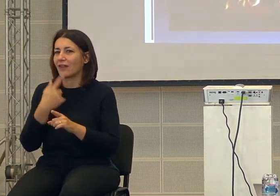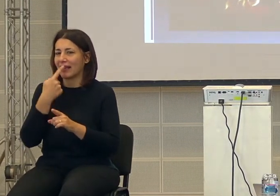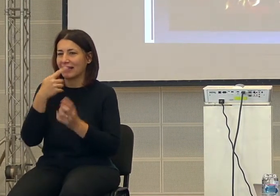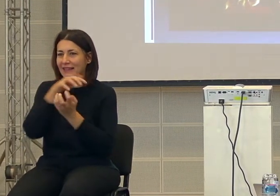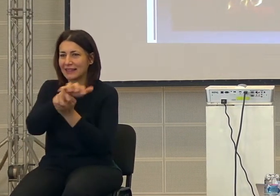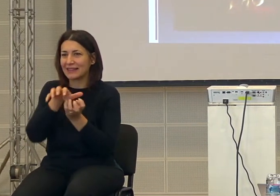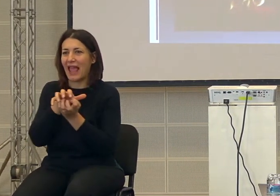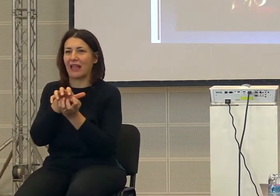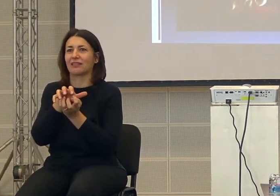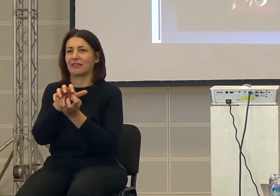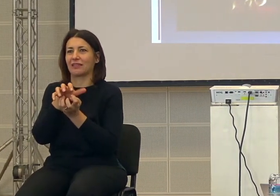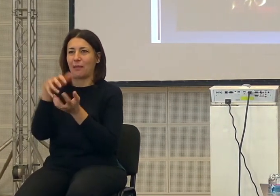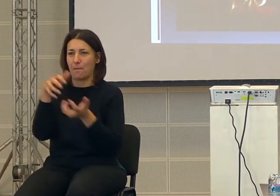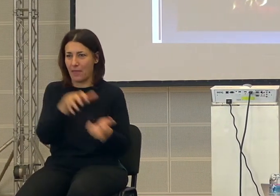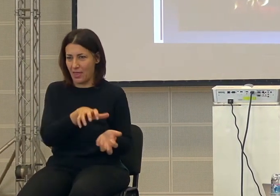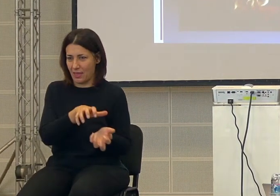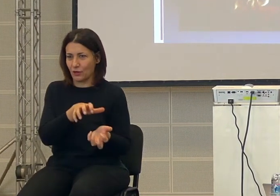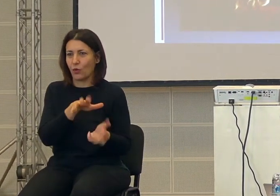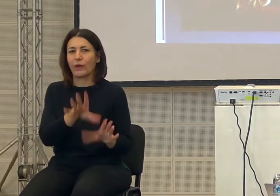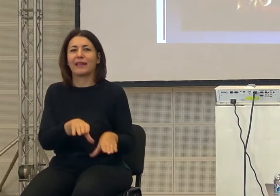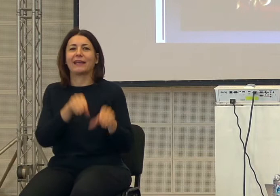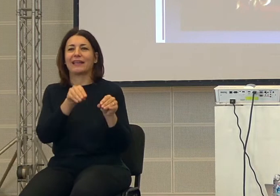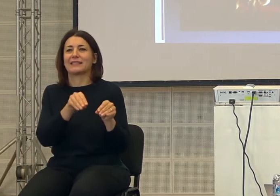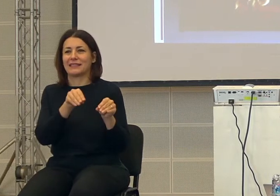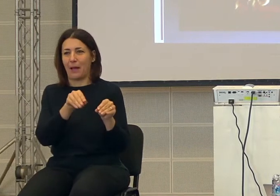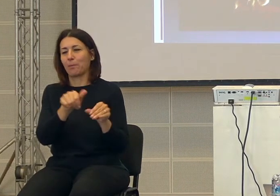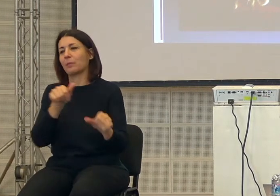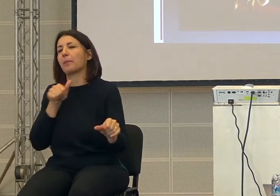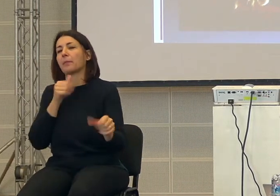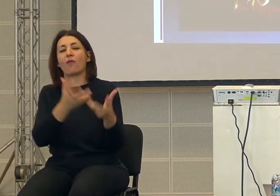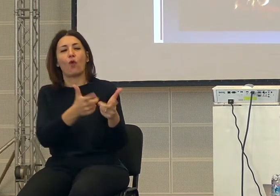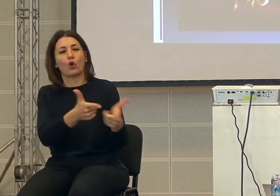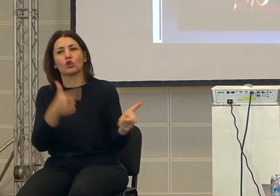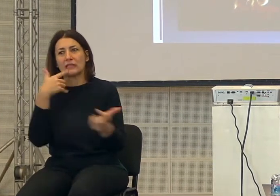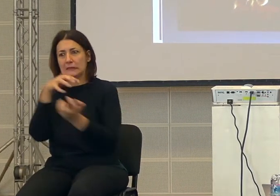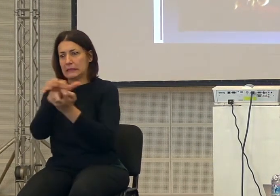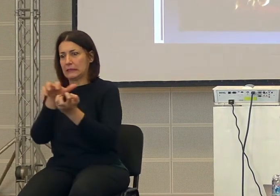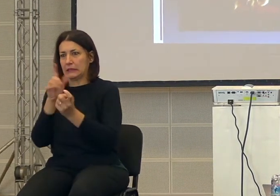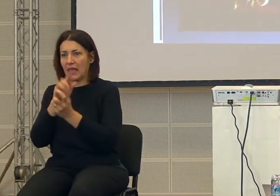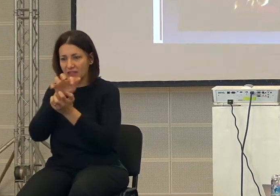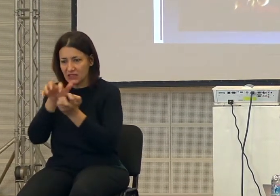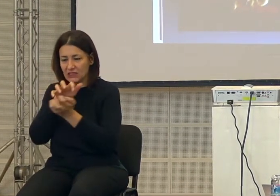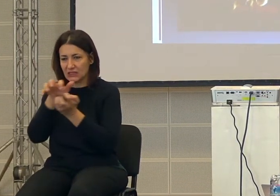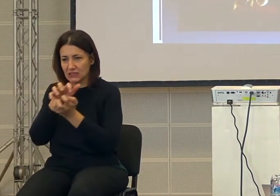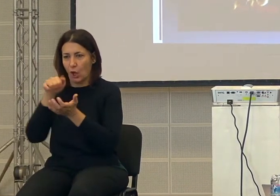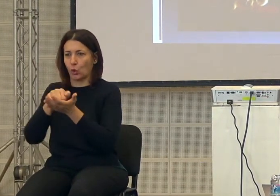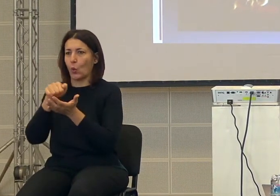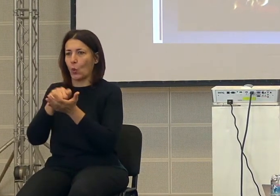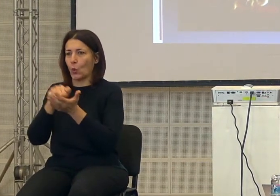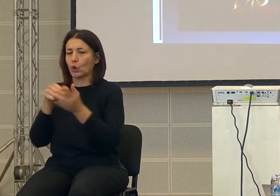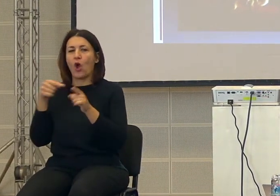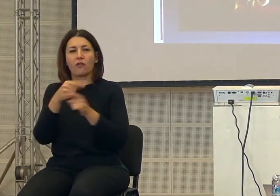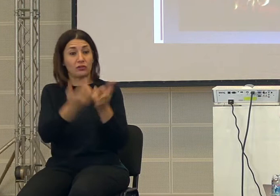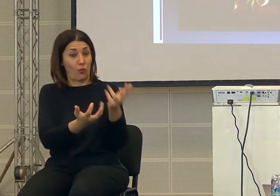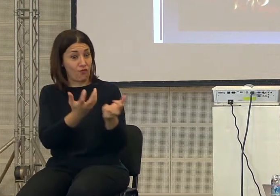molto meno sviluppata, perché quando uno doveva mangiare i cibi crudi, doveva masticarli molto bene. Mangiare il cibo cotto permette anche,